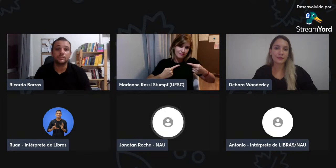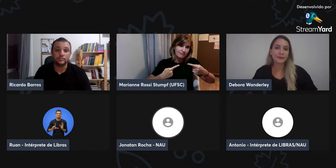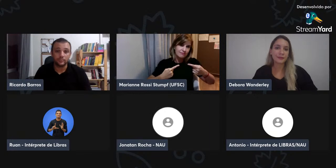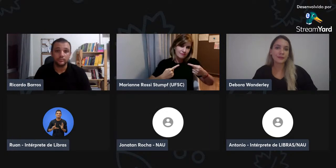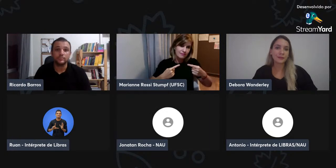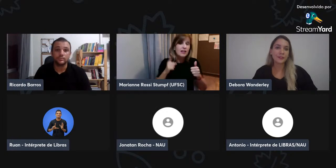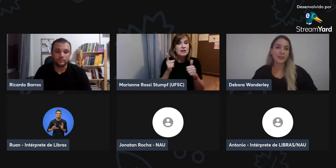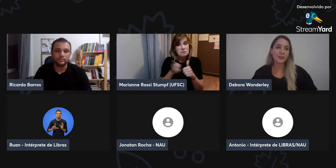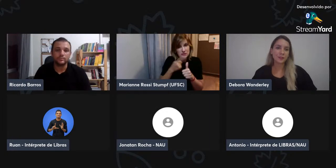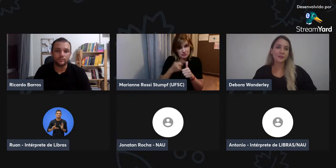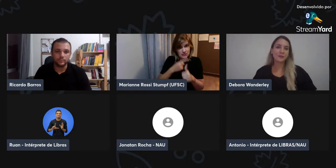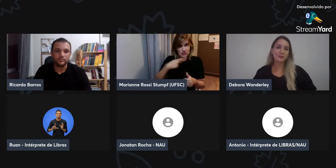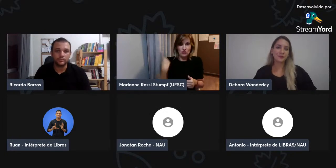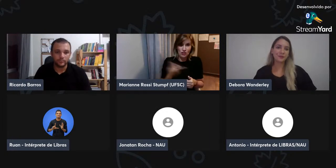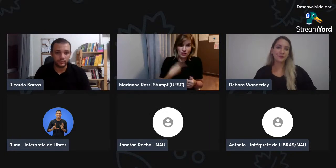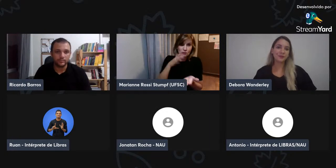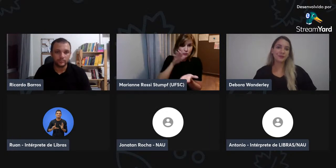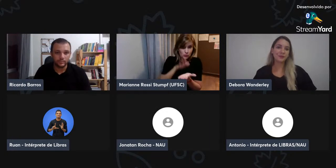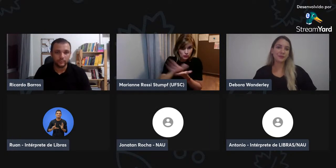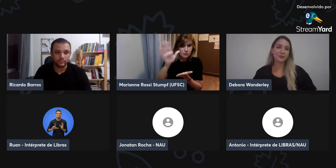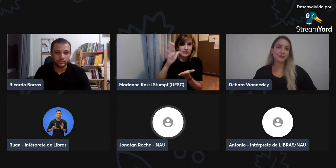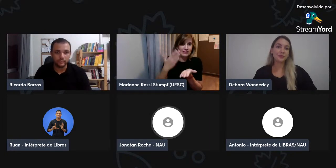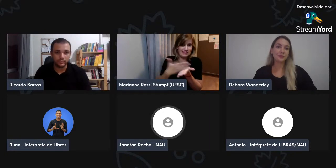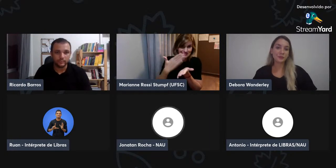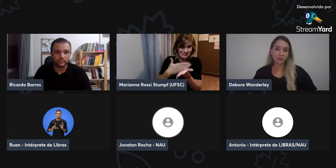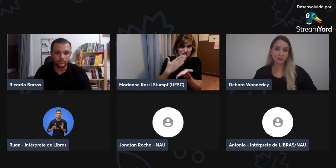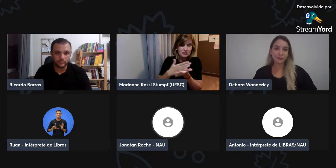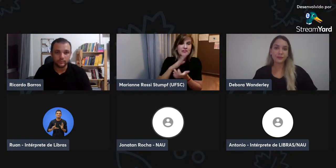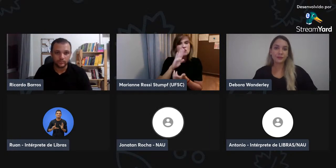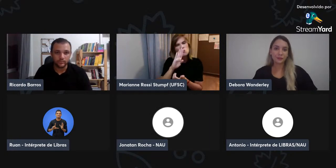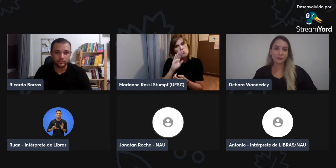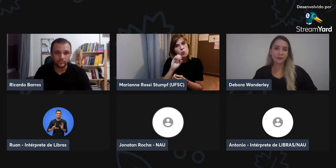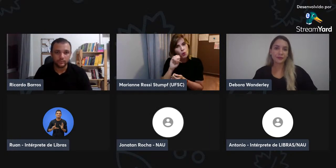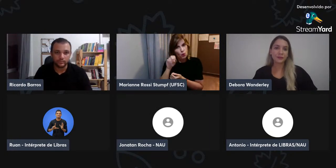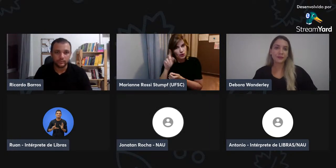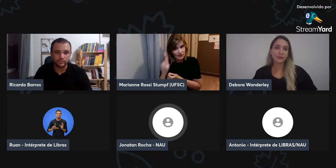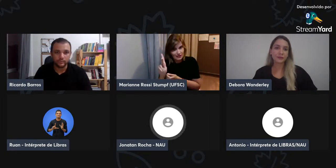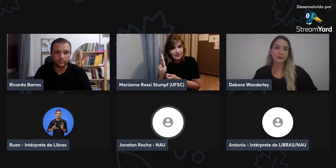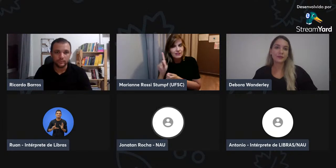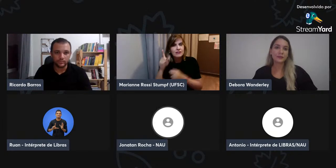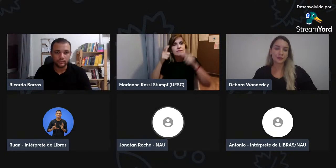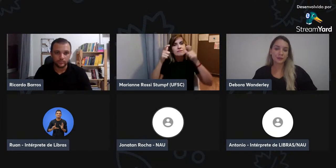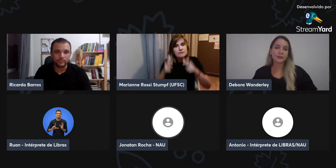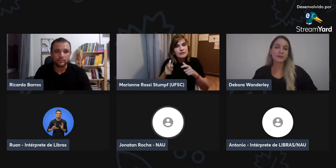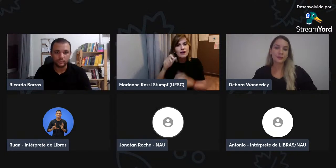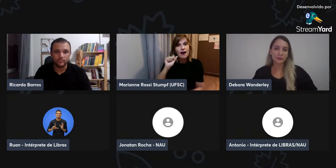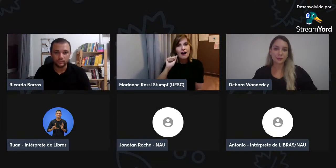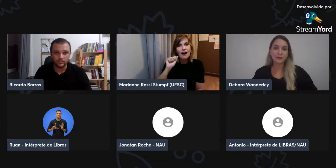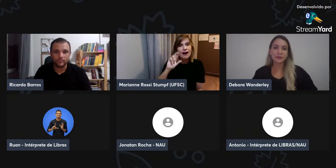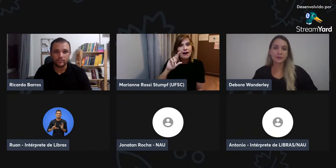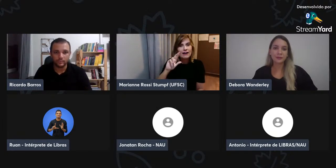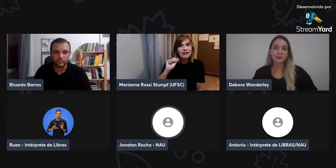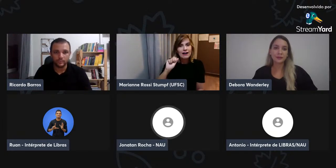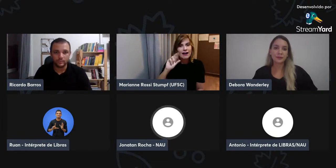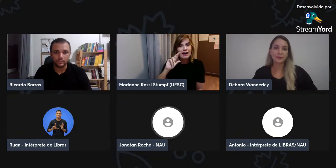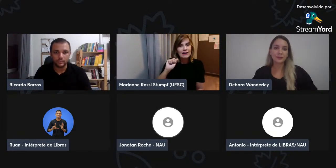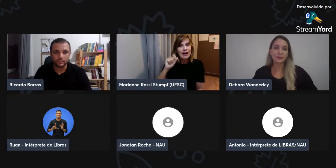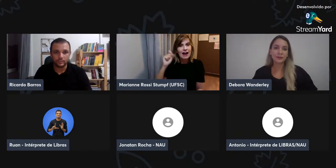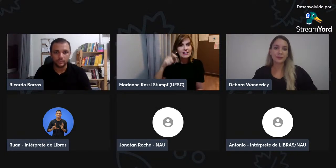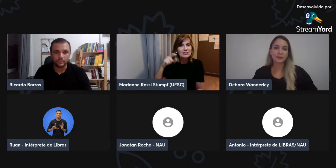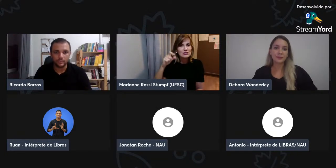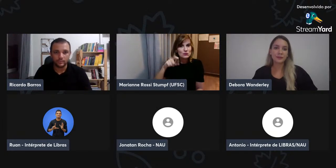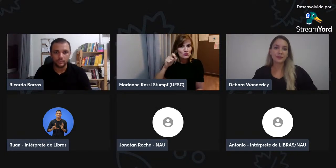discussão, né, então primeiro nós temos que enviar a sugestão e